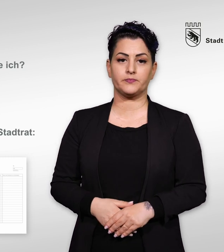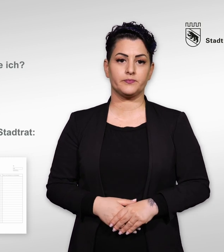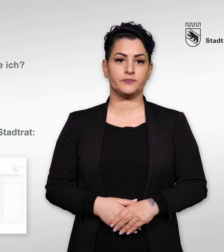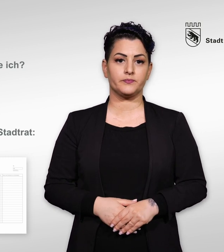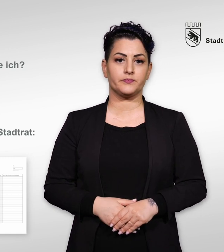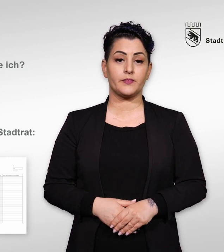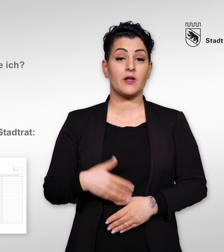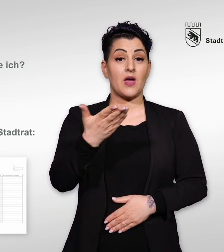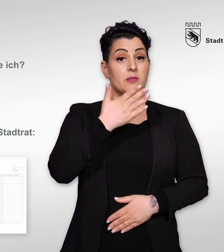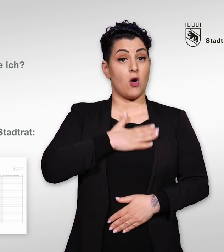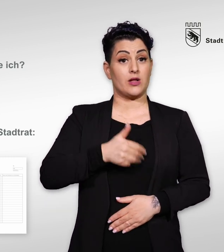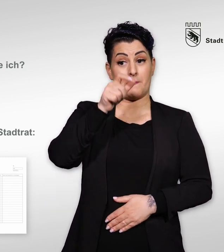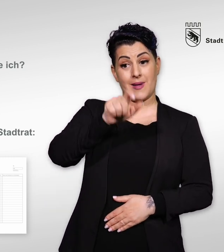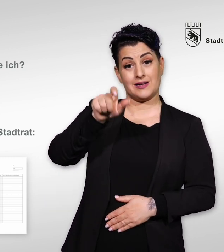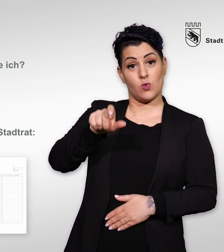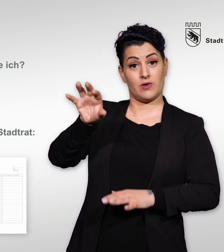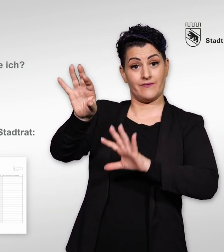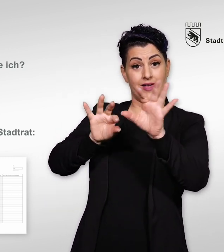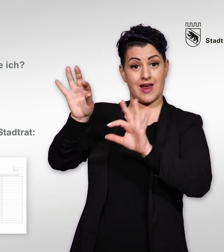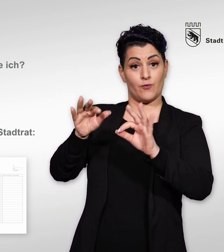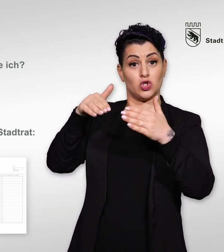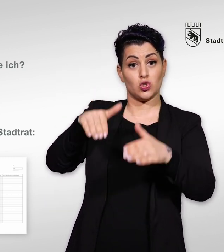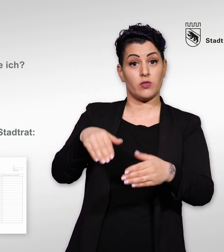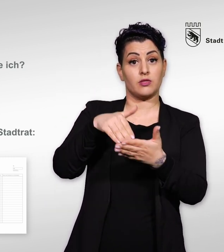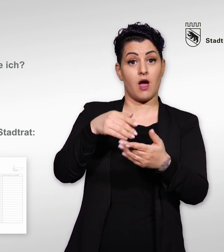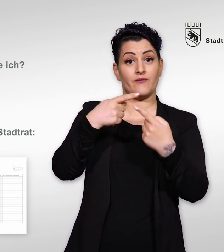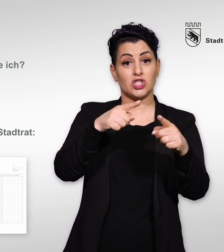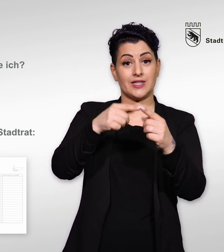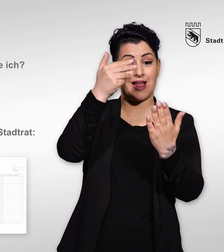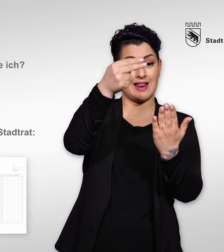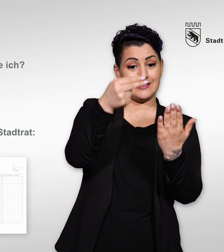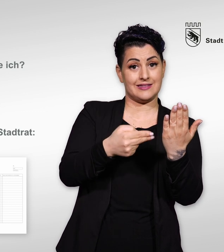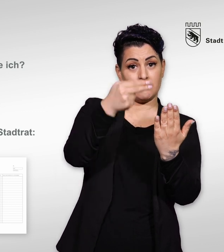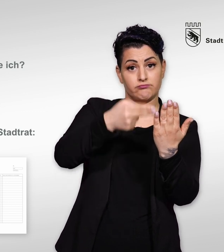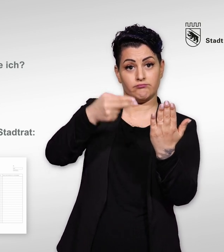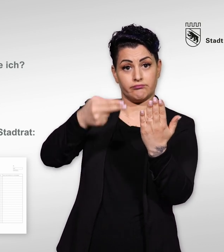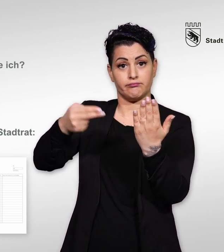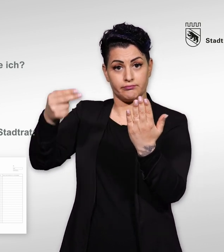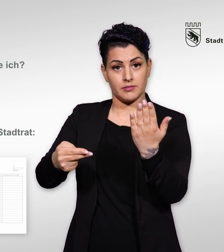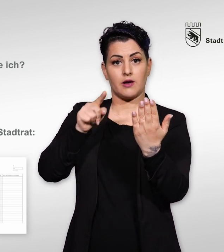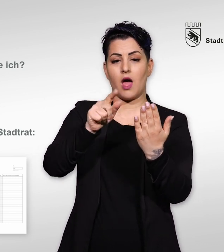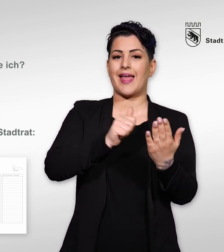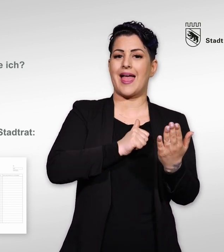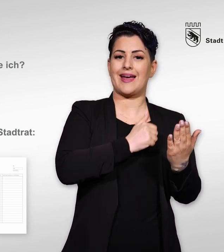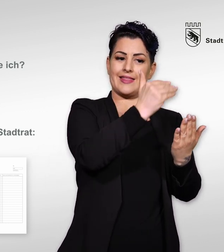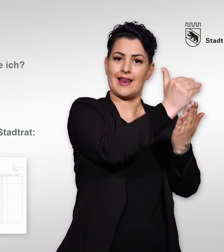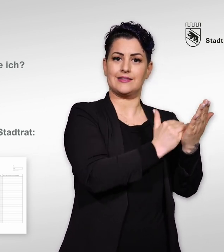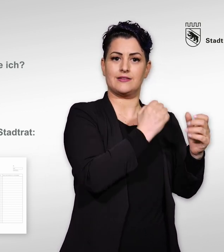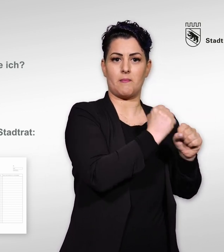Wenn Sie Personen wählen möchten, die auf unterschiedlichen Listen aufgeführt werden, können Sie eine eigene Liste erstellen.